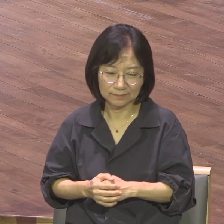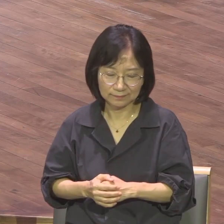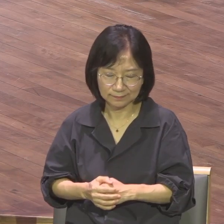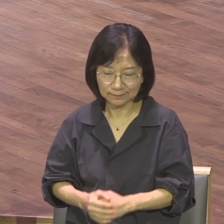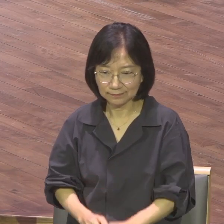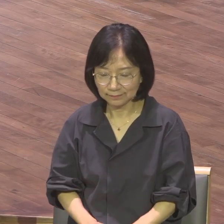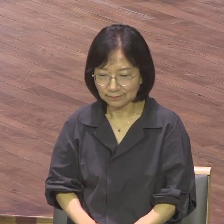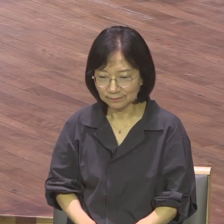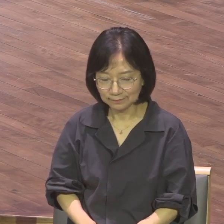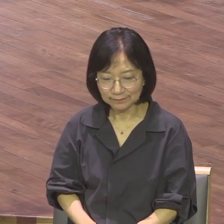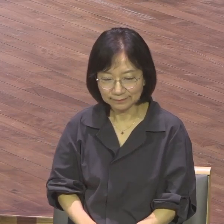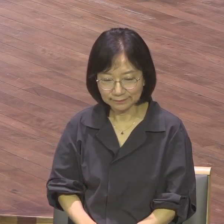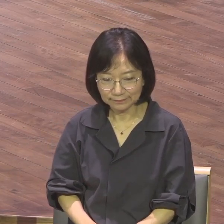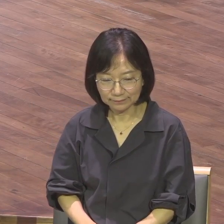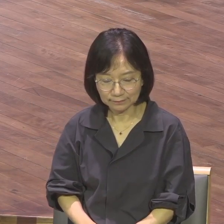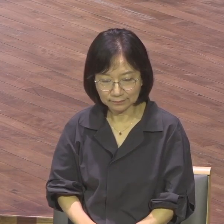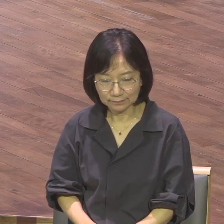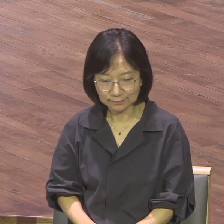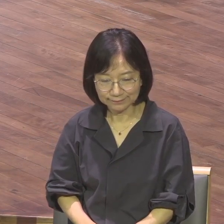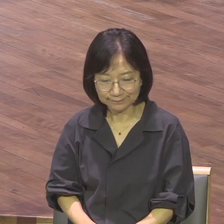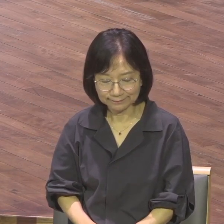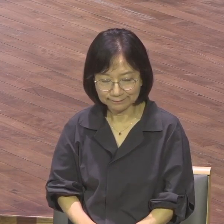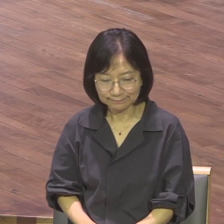복음보다 더 강하게 내 안에 자리 잡고 있습니다.